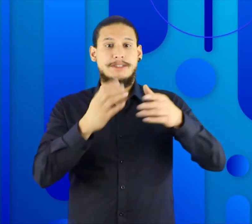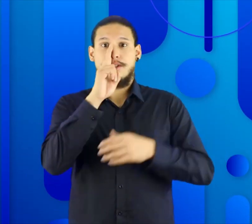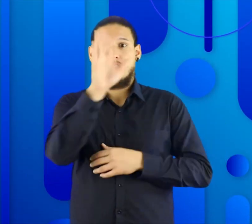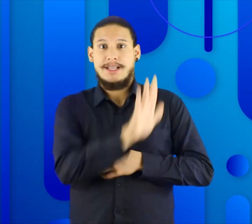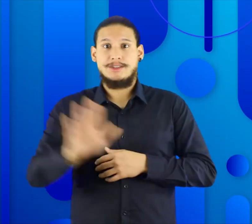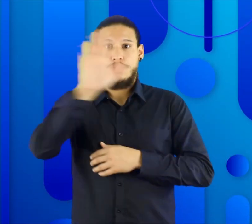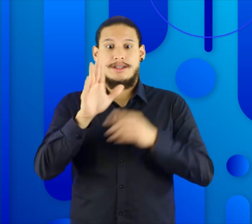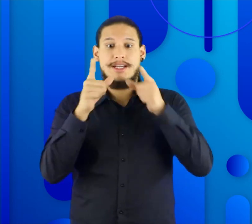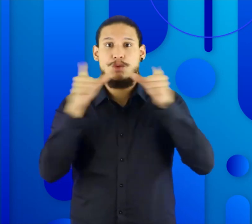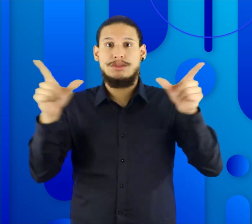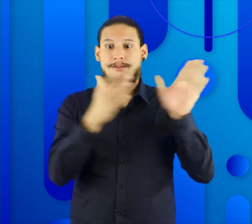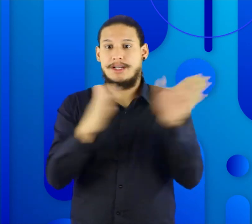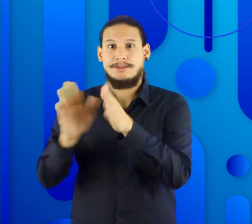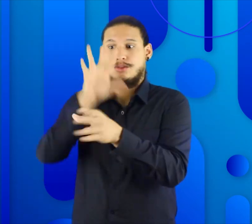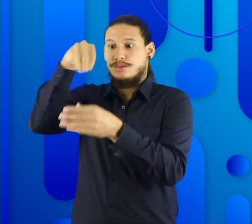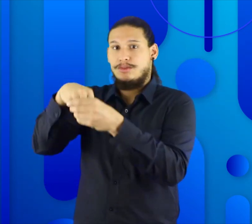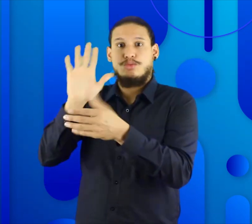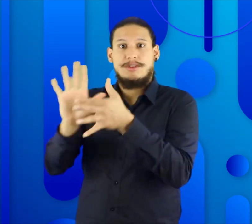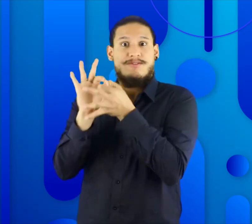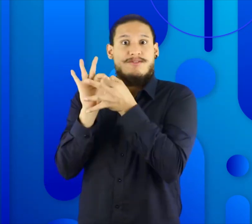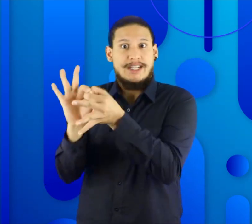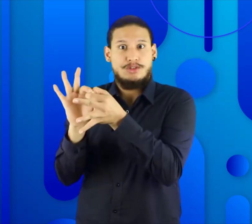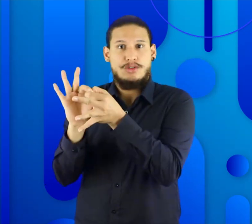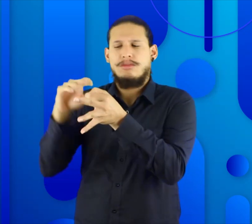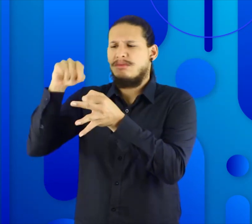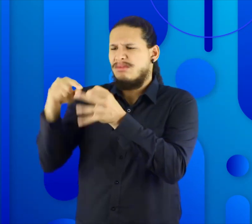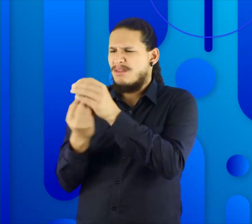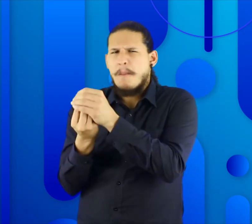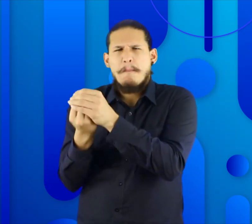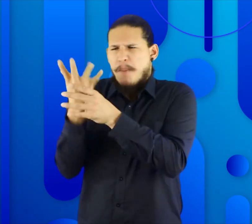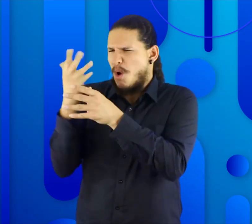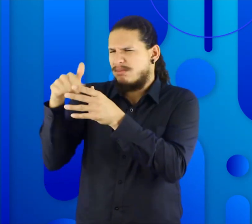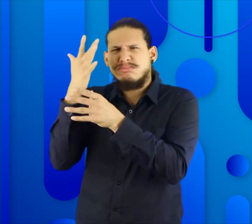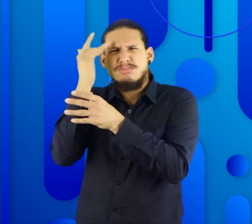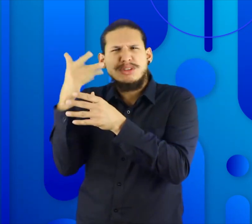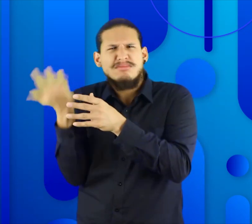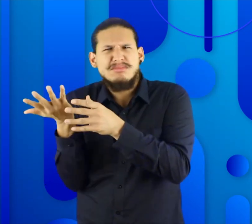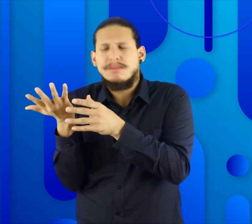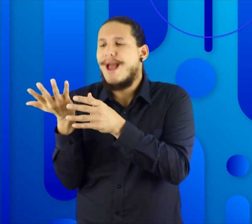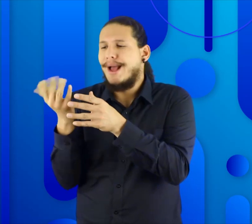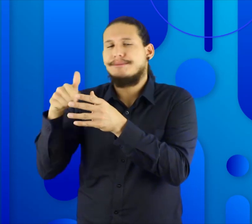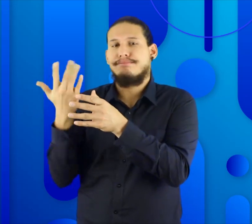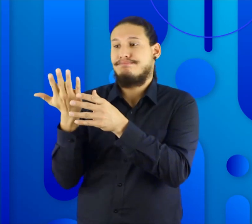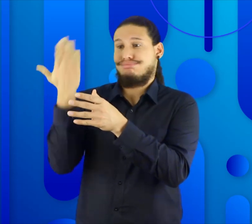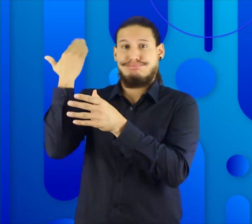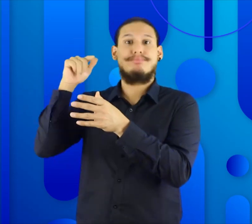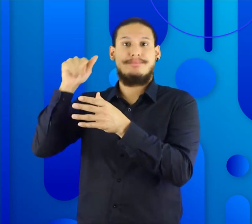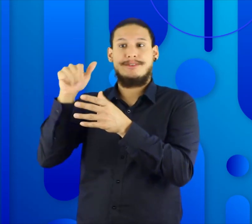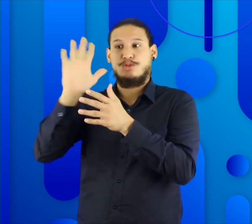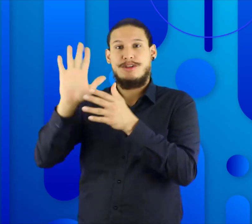La Comisión Nacional de la Planeación Lingüística de la Lengua de Señas Colombiana de FENASCOL surge al